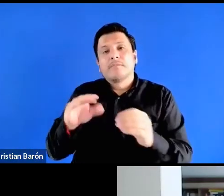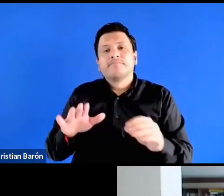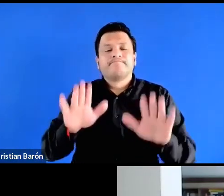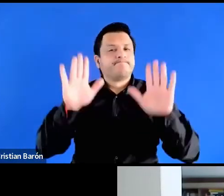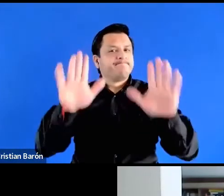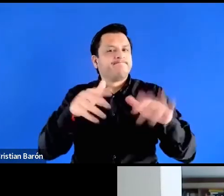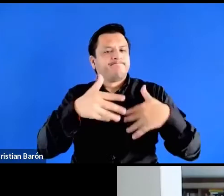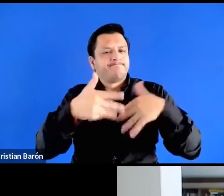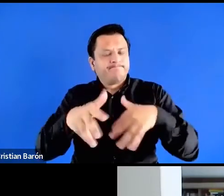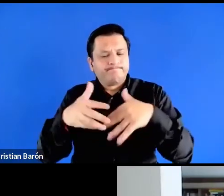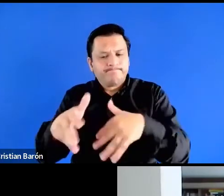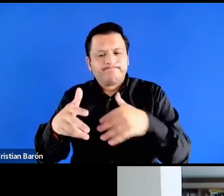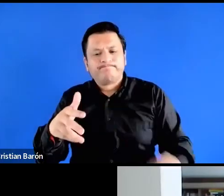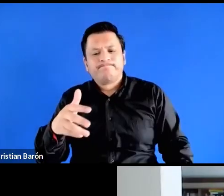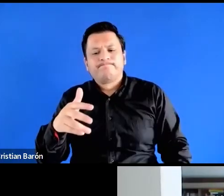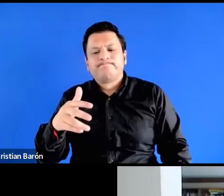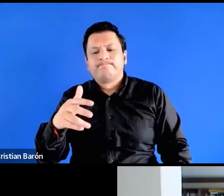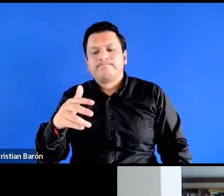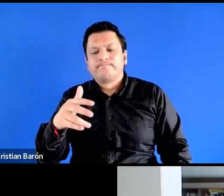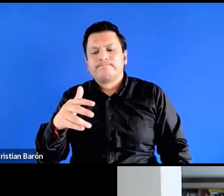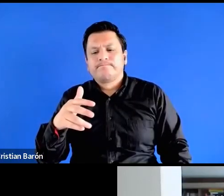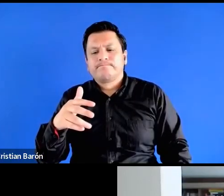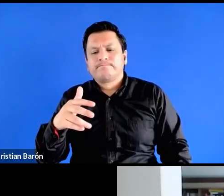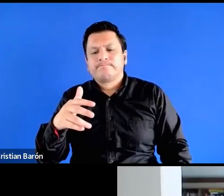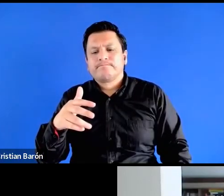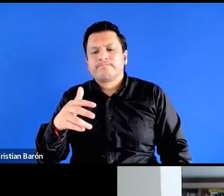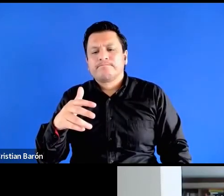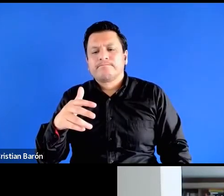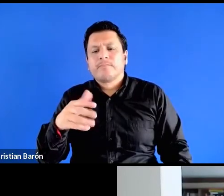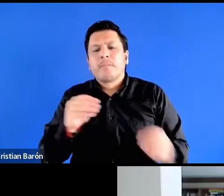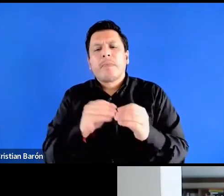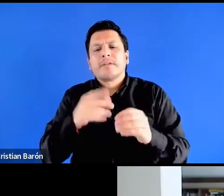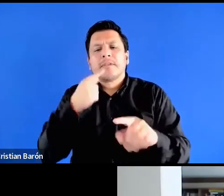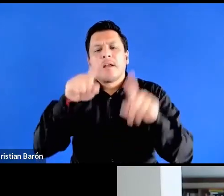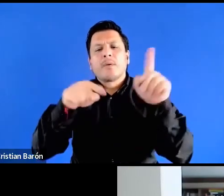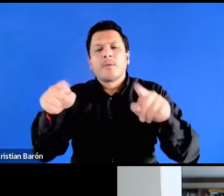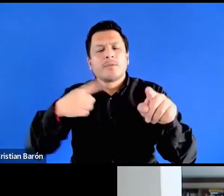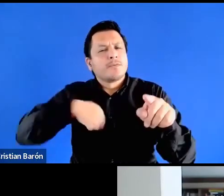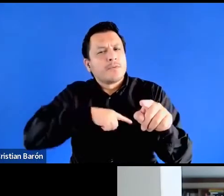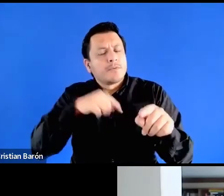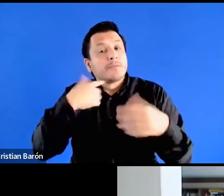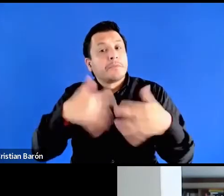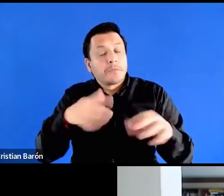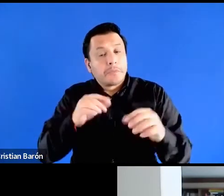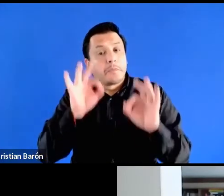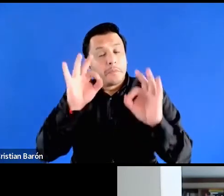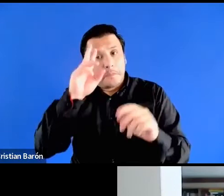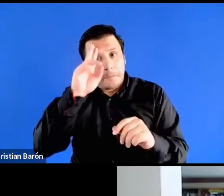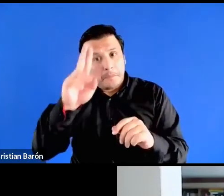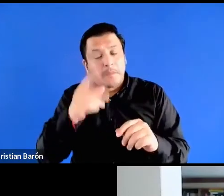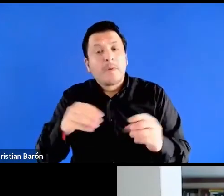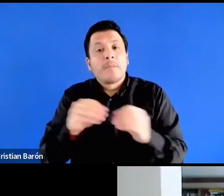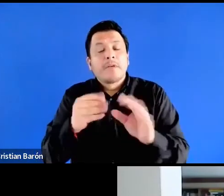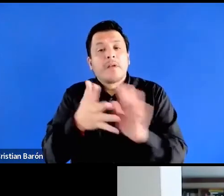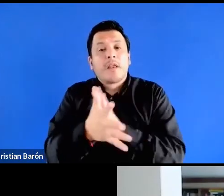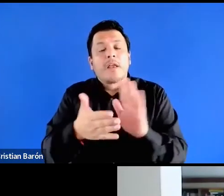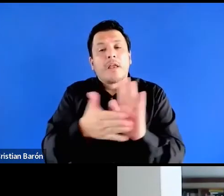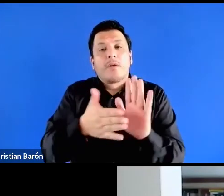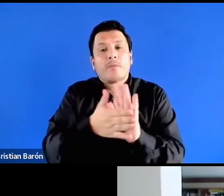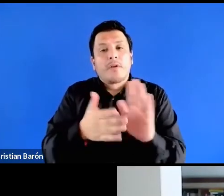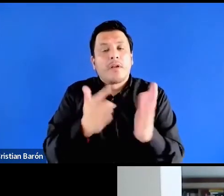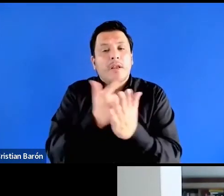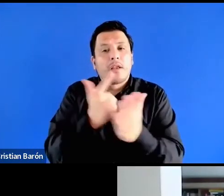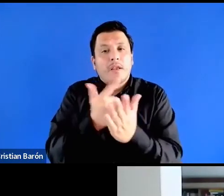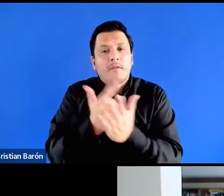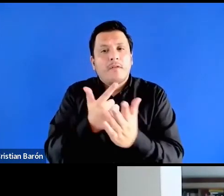con con lo que nos encontramos ahora y eso me pareció genial porque porque pone también el argumento de tu libro